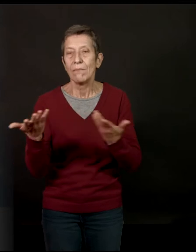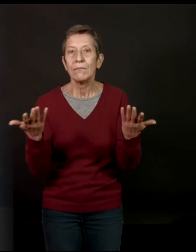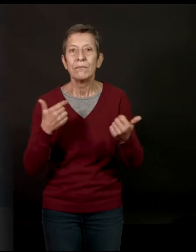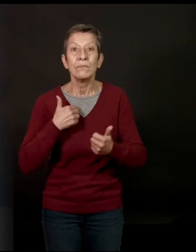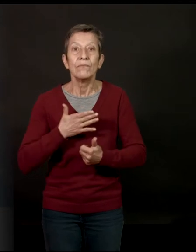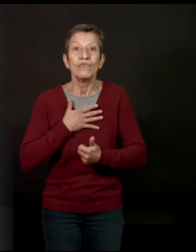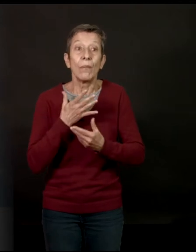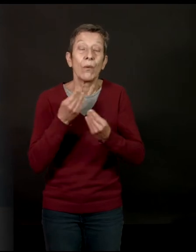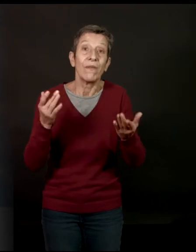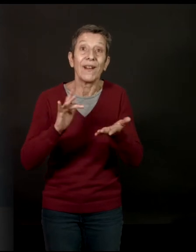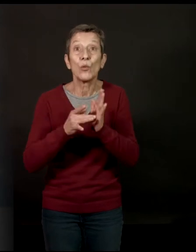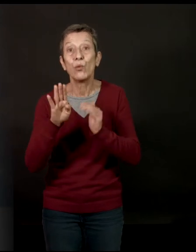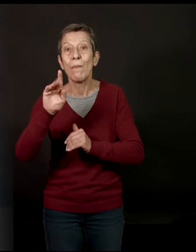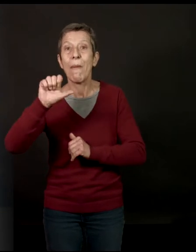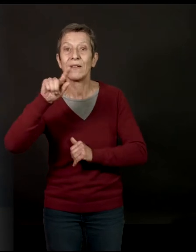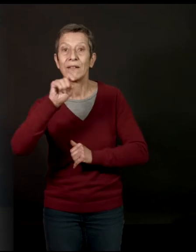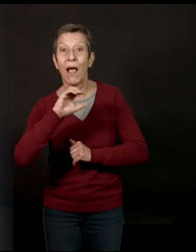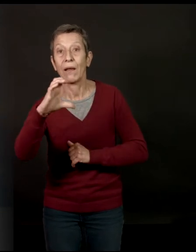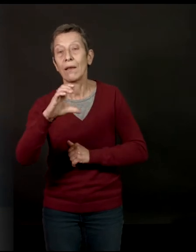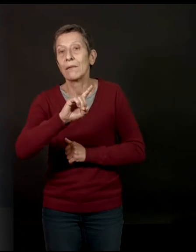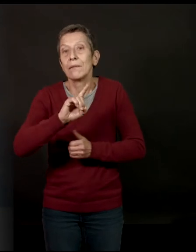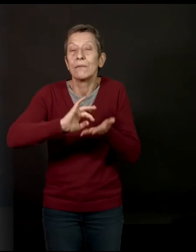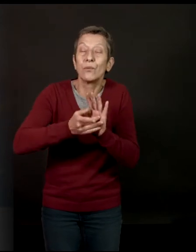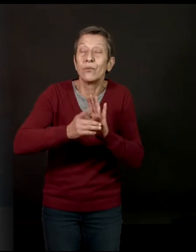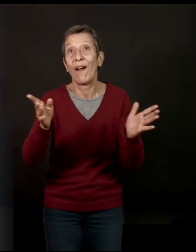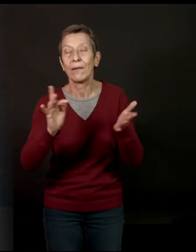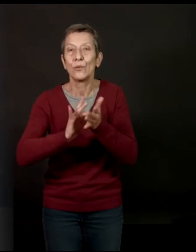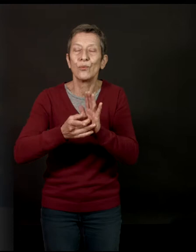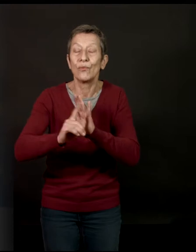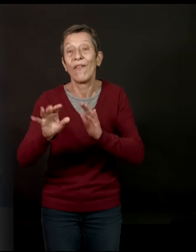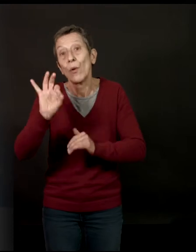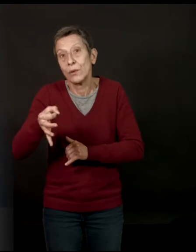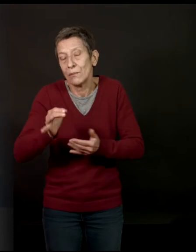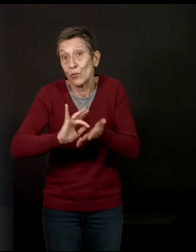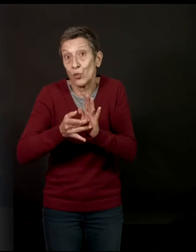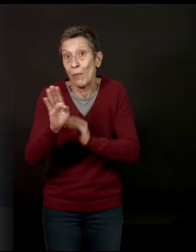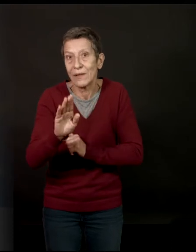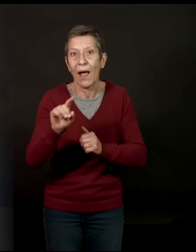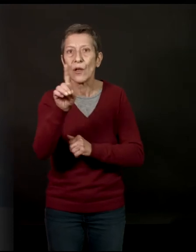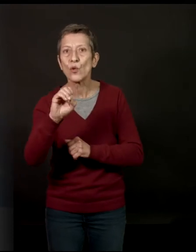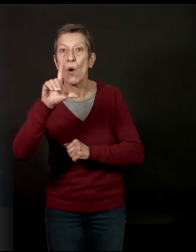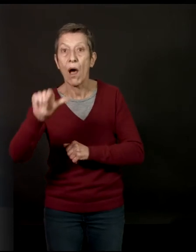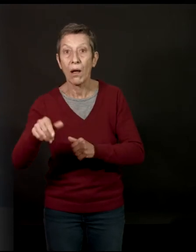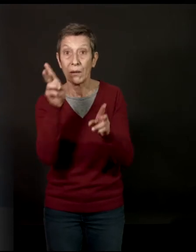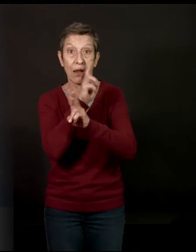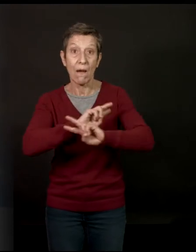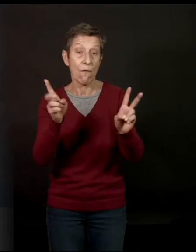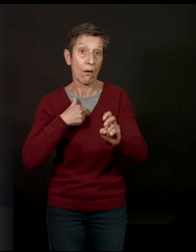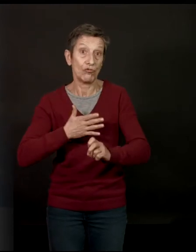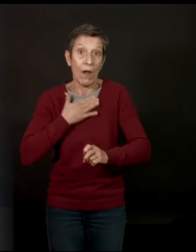tous les... J'ose pas dire tous les Balzacs, mais j'aime Balzac, tout Balzac. J'aime Zola. Ça n'a rien à voir, mais